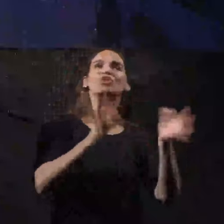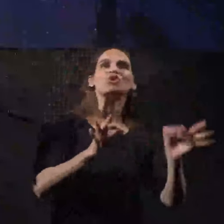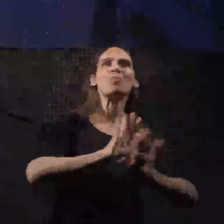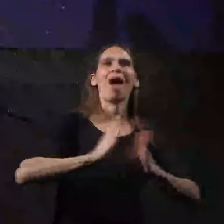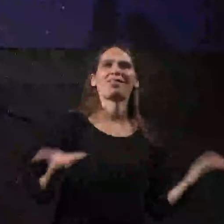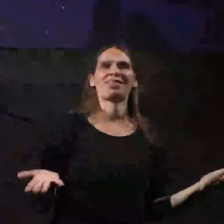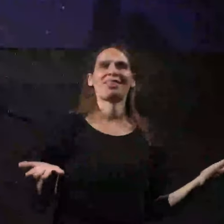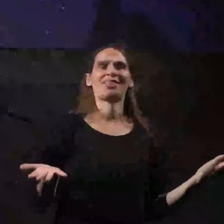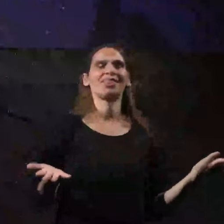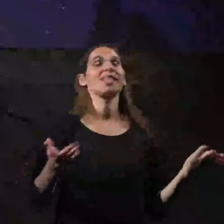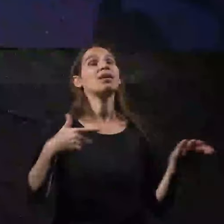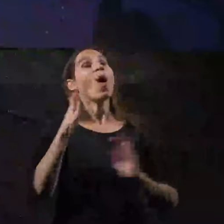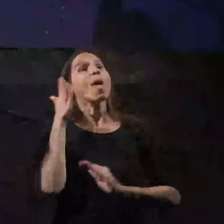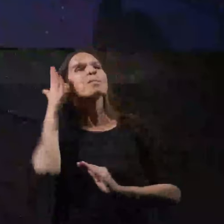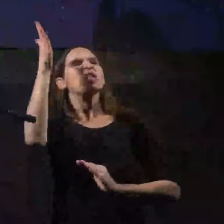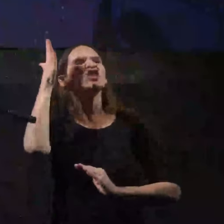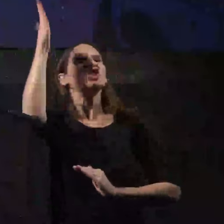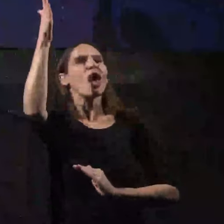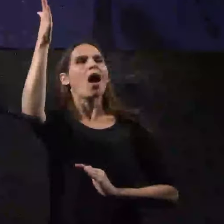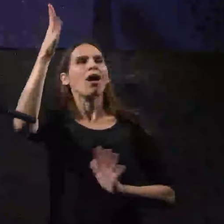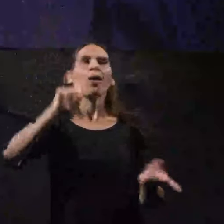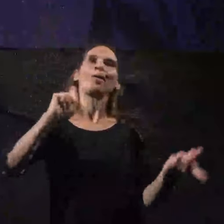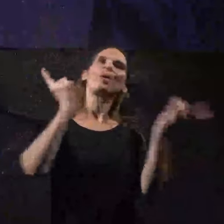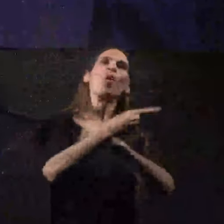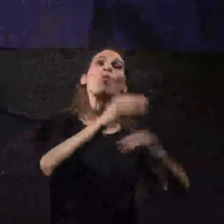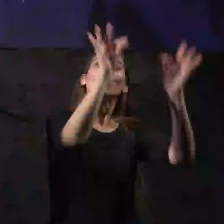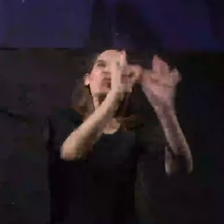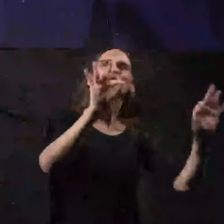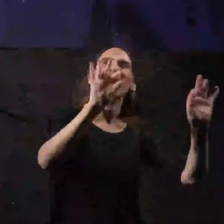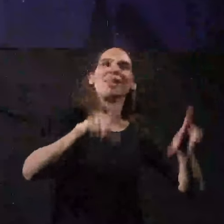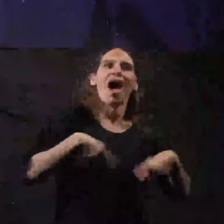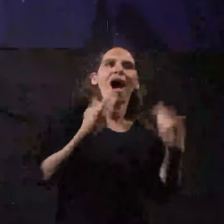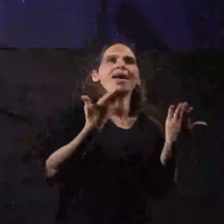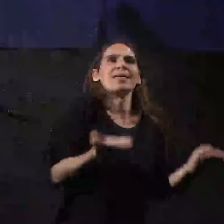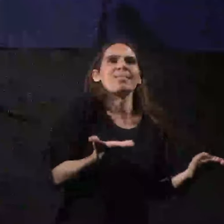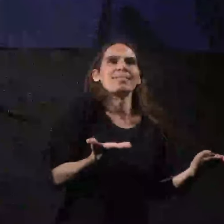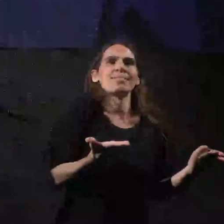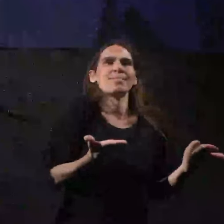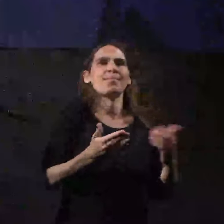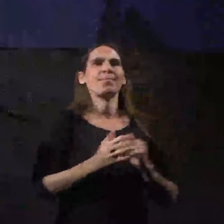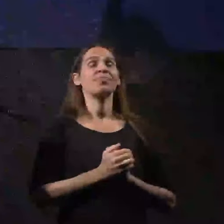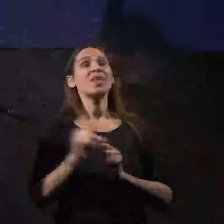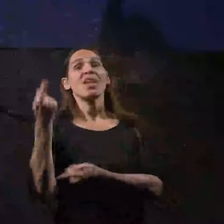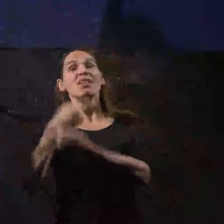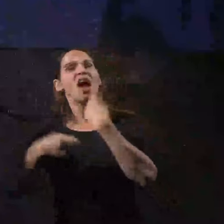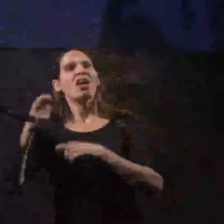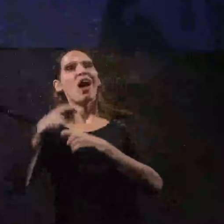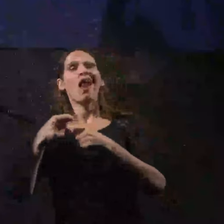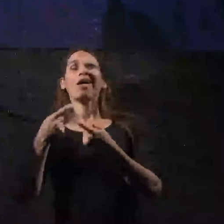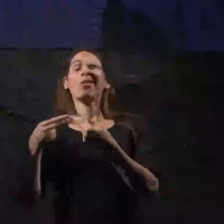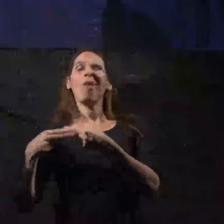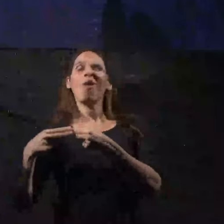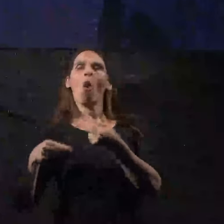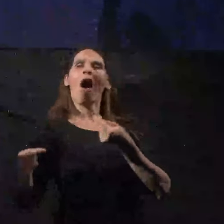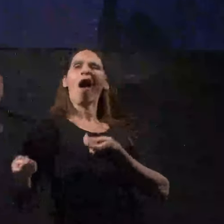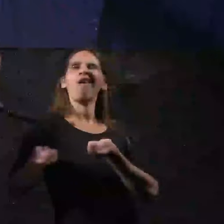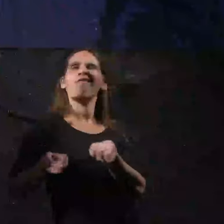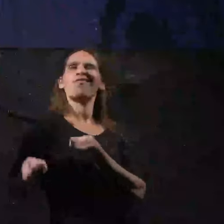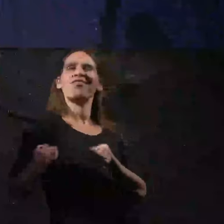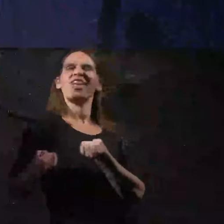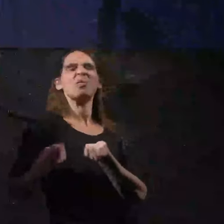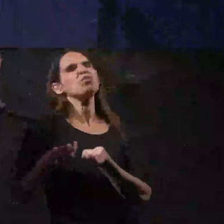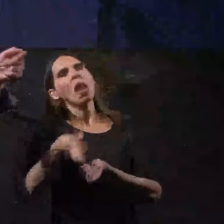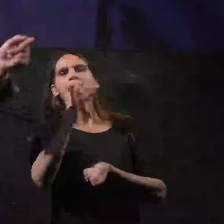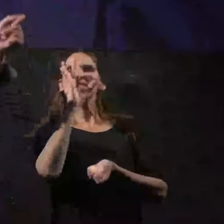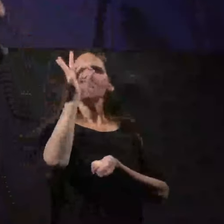משיח במקום קדושת החיים כלכלת מקורבים של